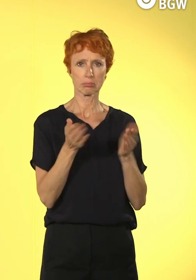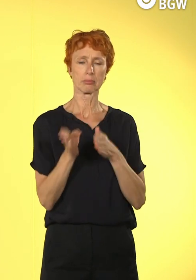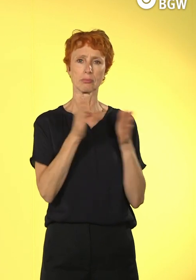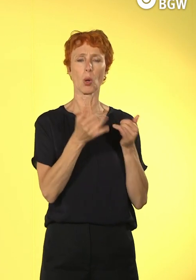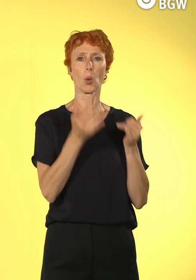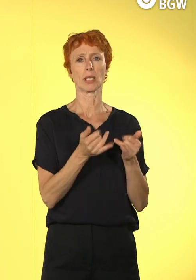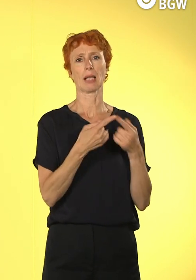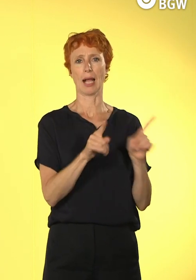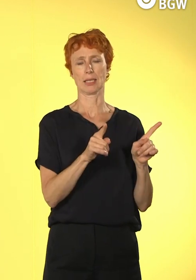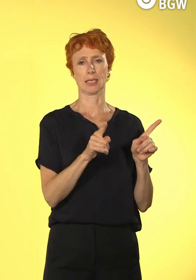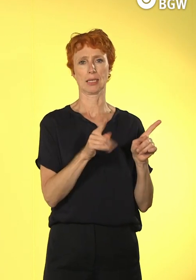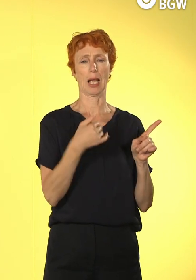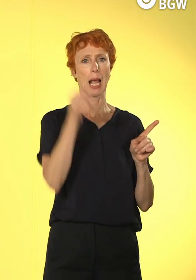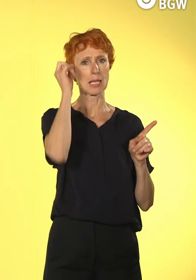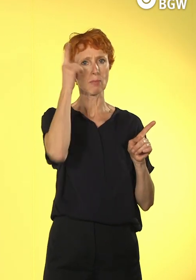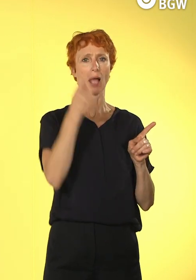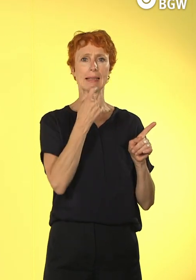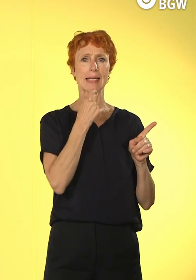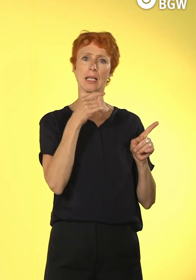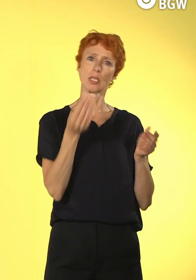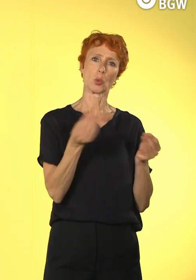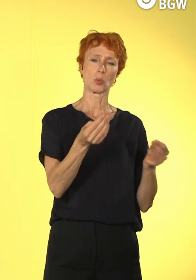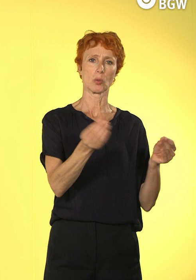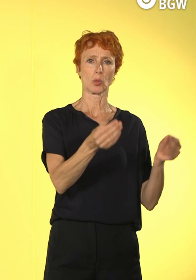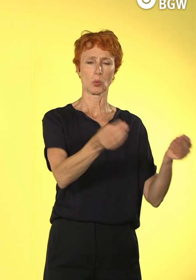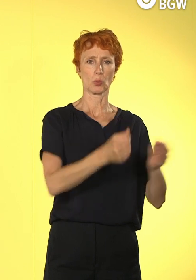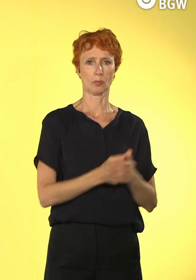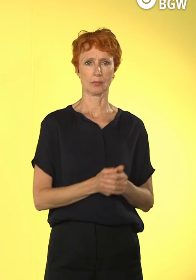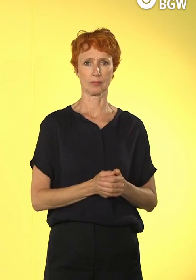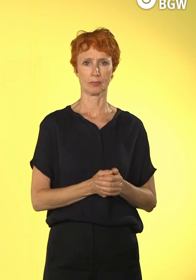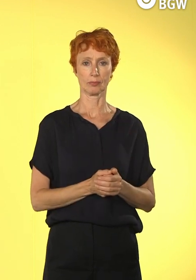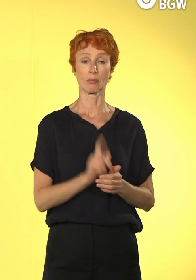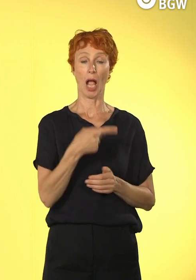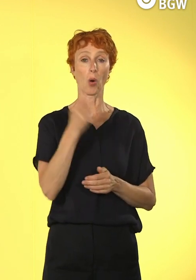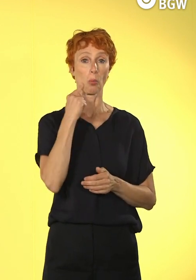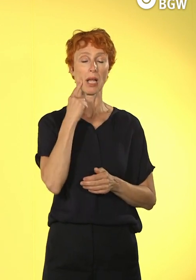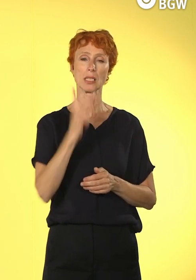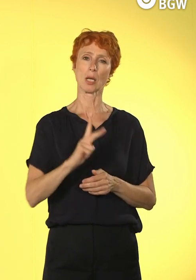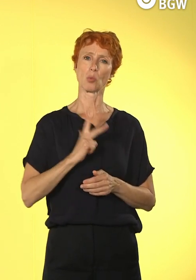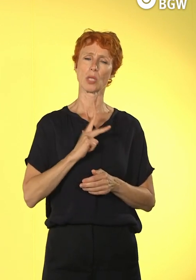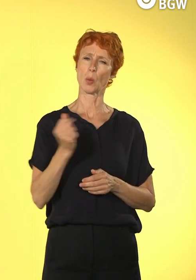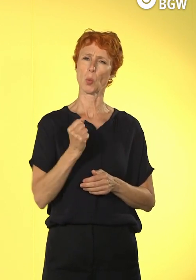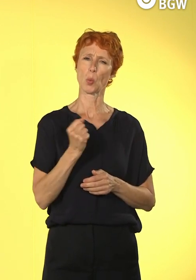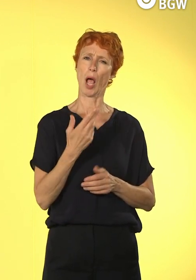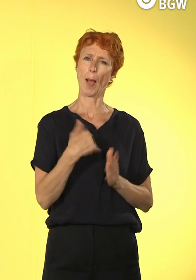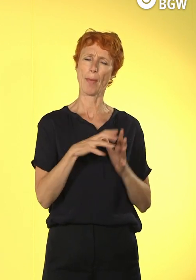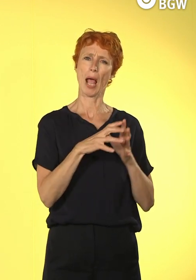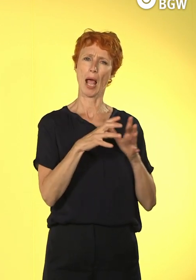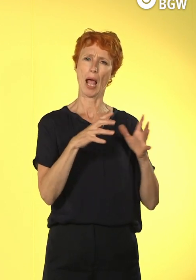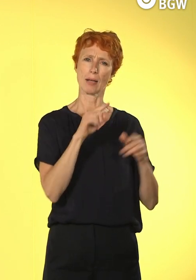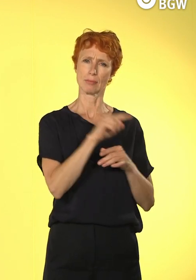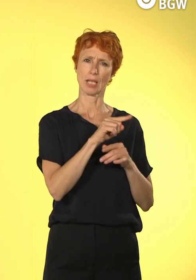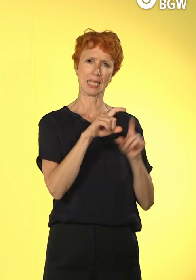der Dinge, Internet of Things. Und was momentan sehr en vogue ist und auch stark im Kommen ist, ist das Thema künstliche